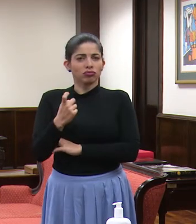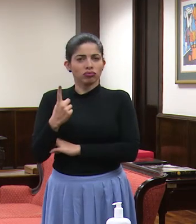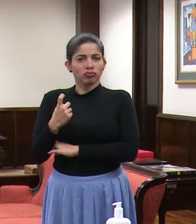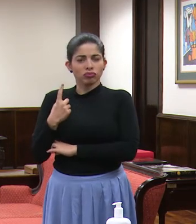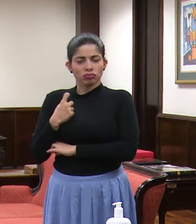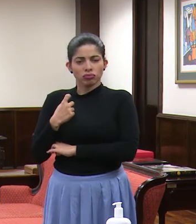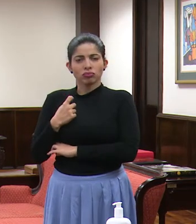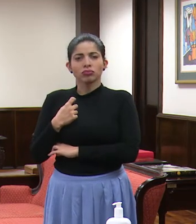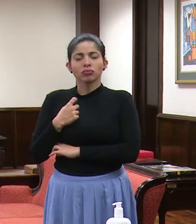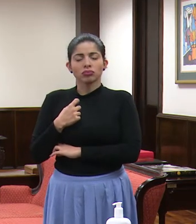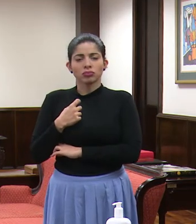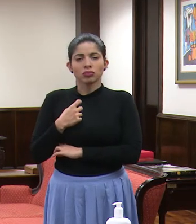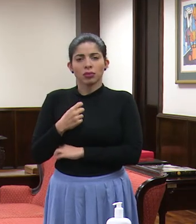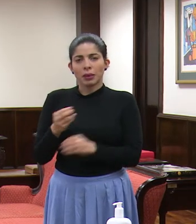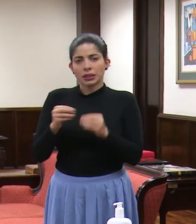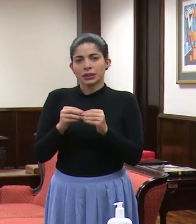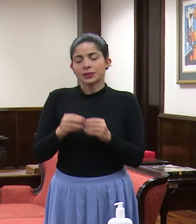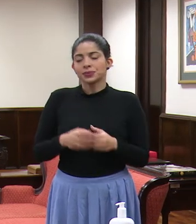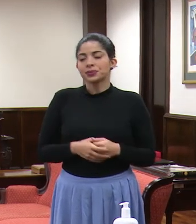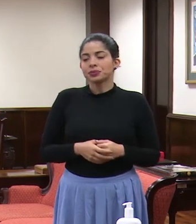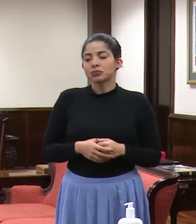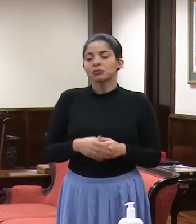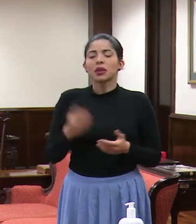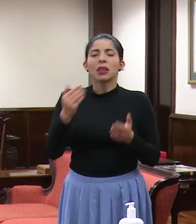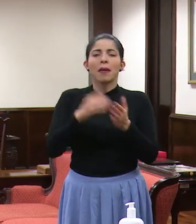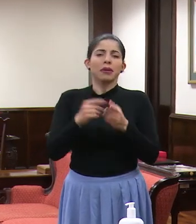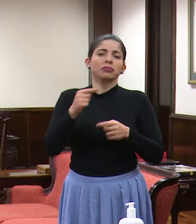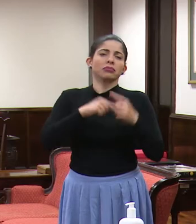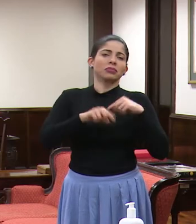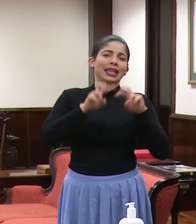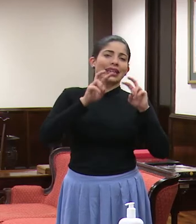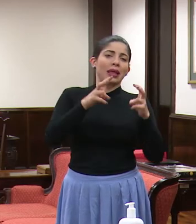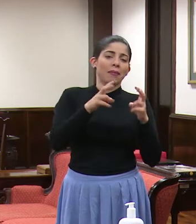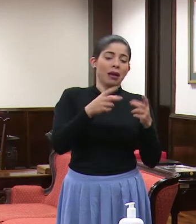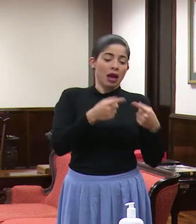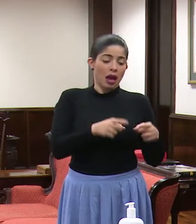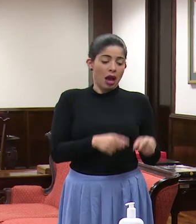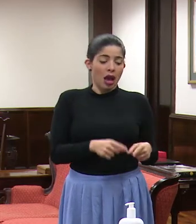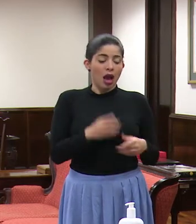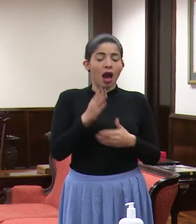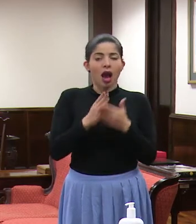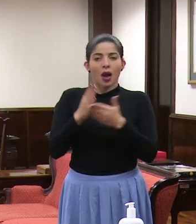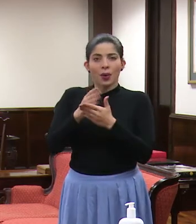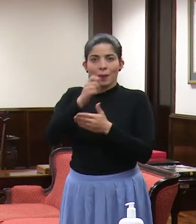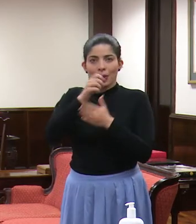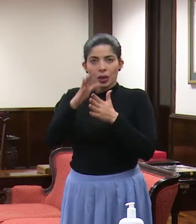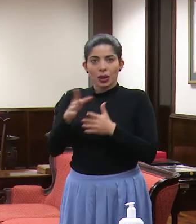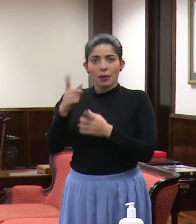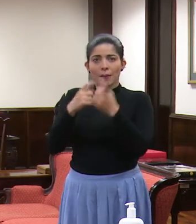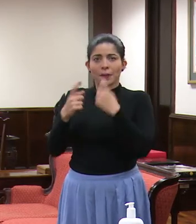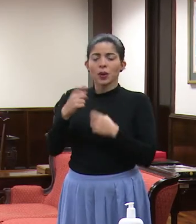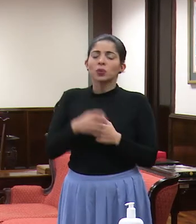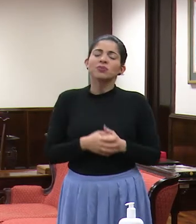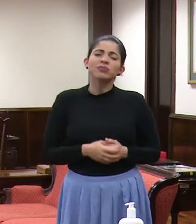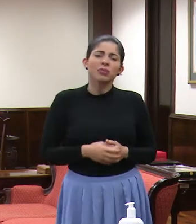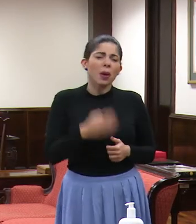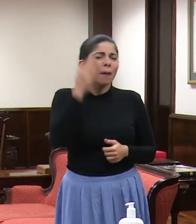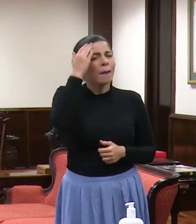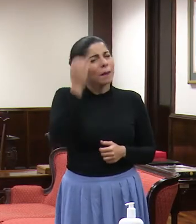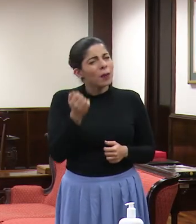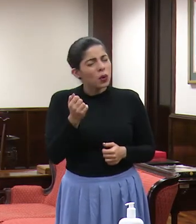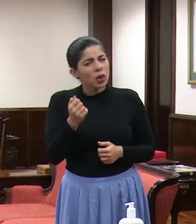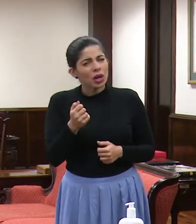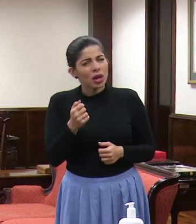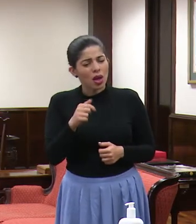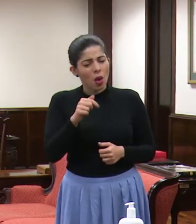tal vez volviendo a este tema de los casos, varios medios preguntan por qué sería que